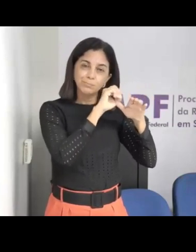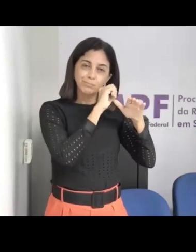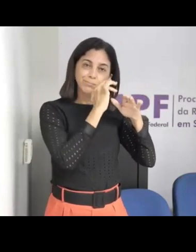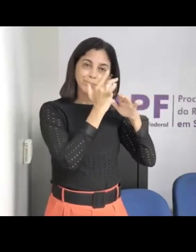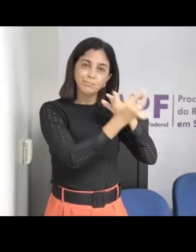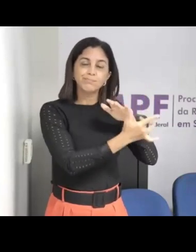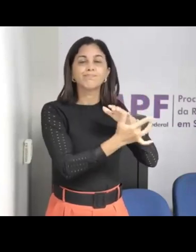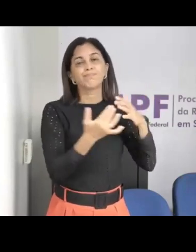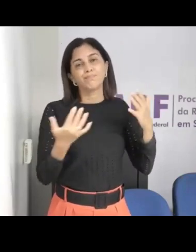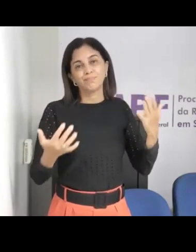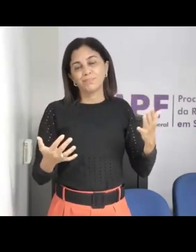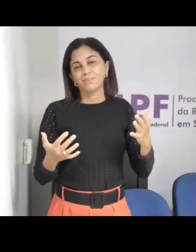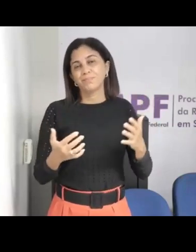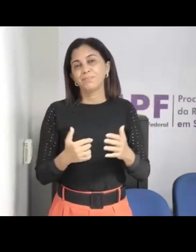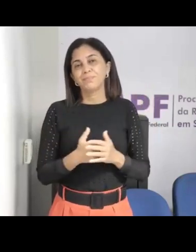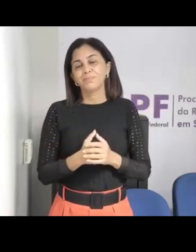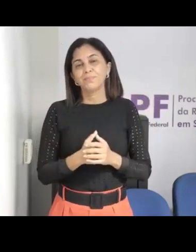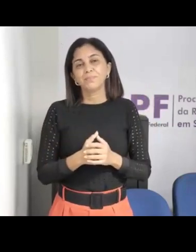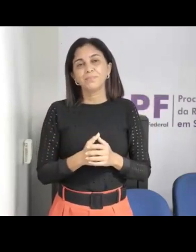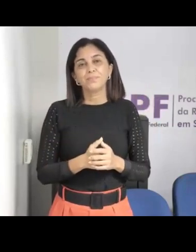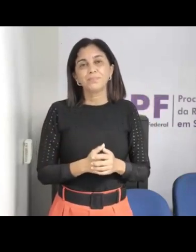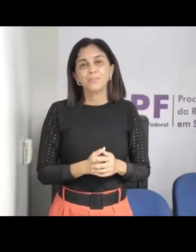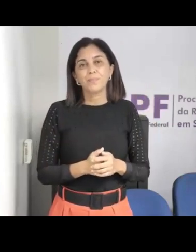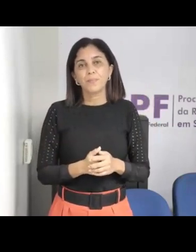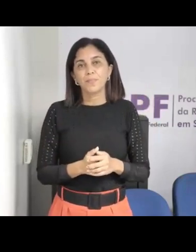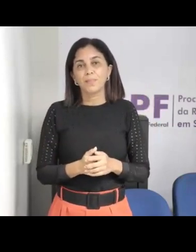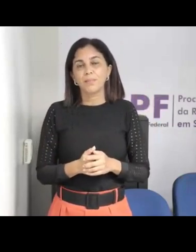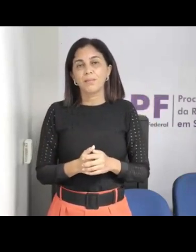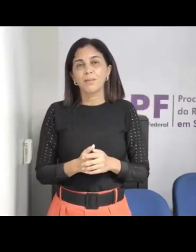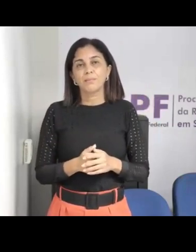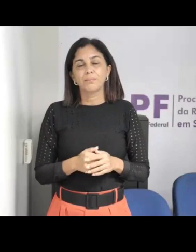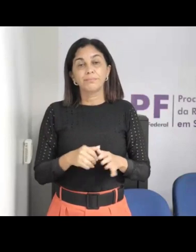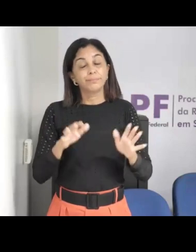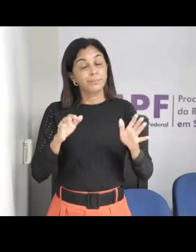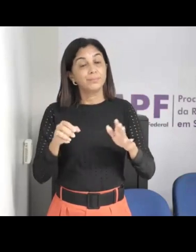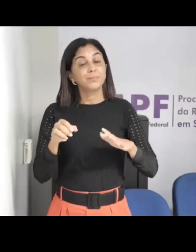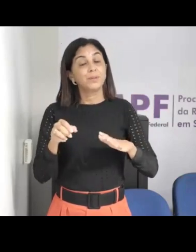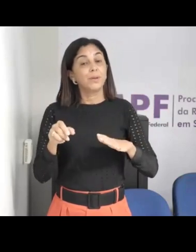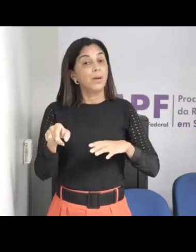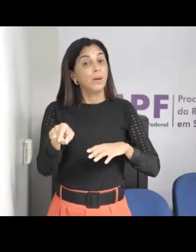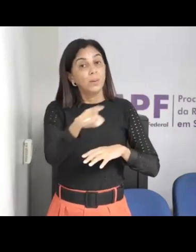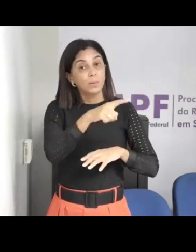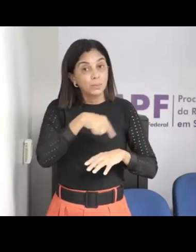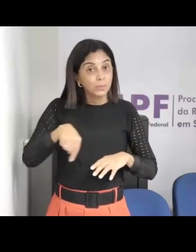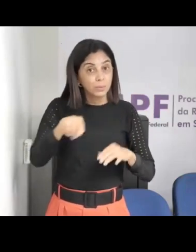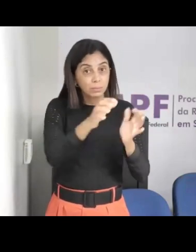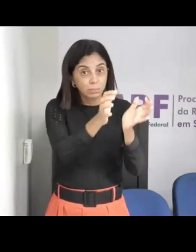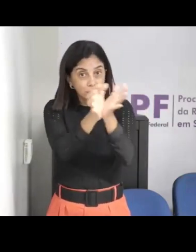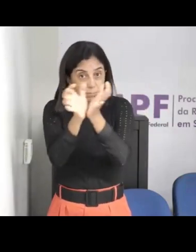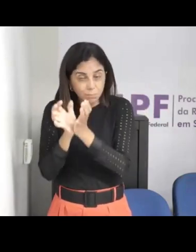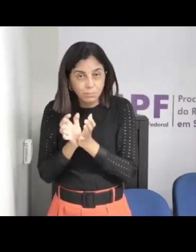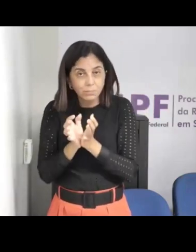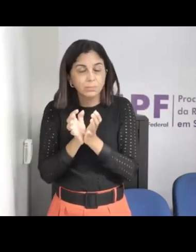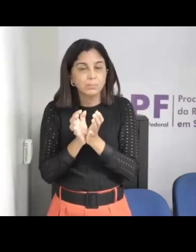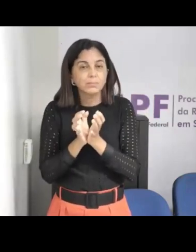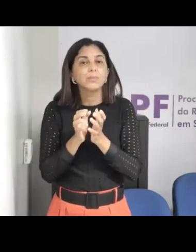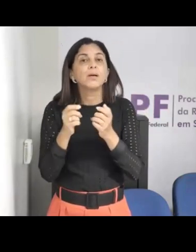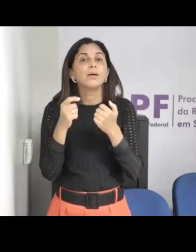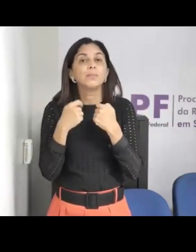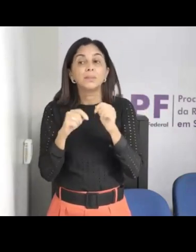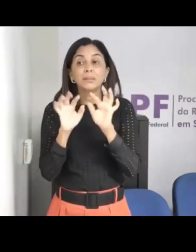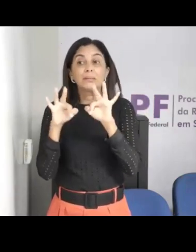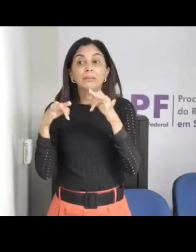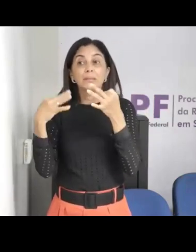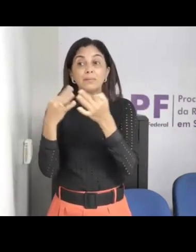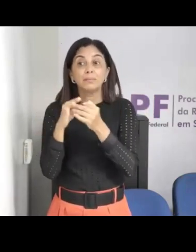então aí começa essa questão de ter que ter um alerta maior, principalmente para os pais, para não autorizarem, né,